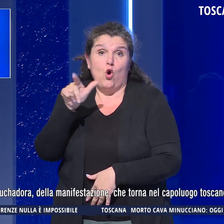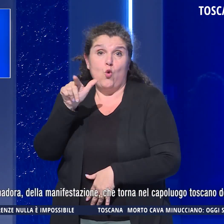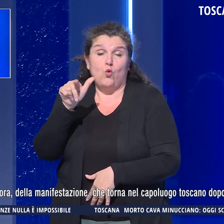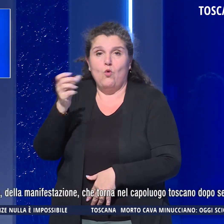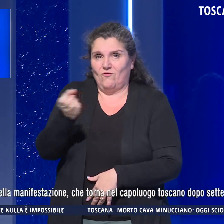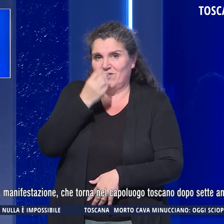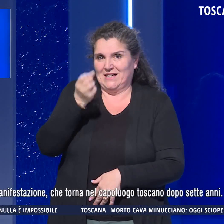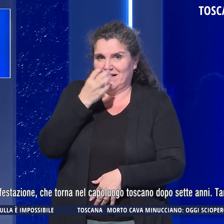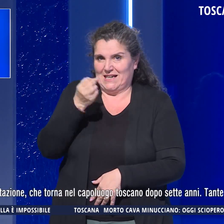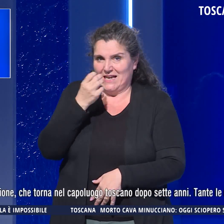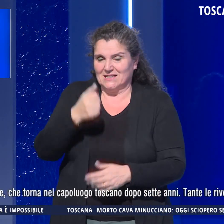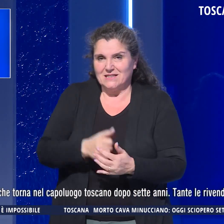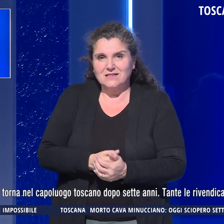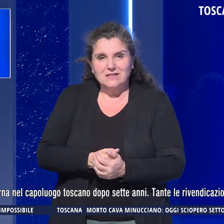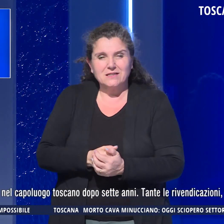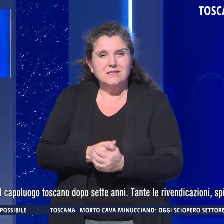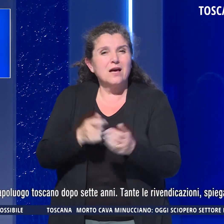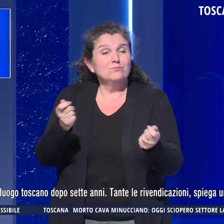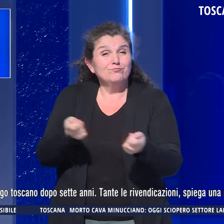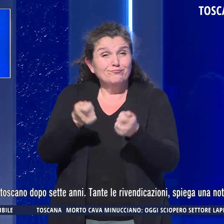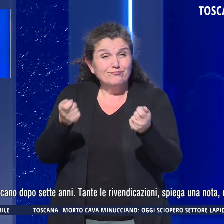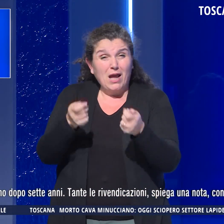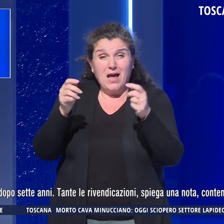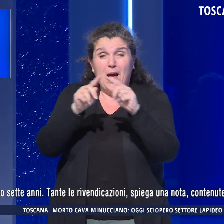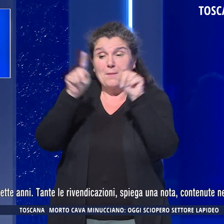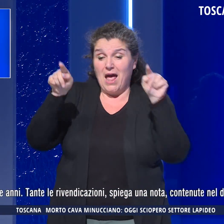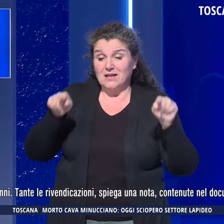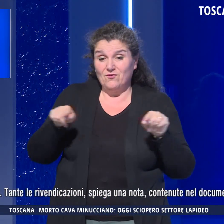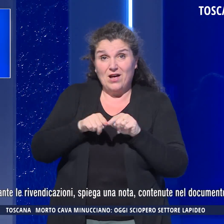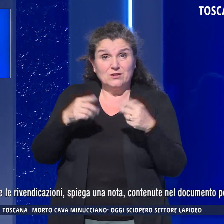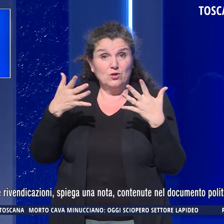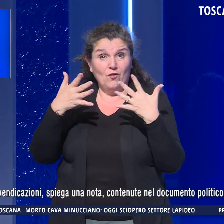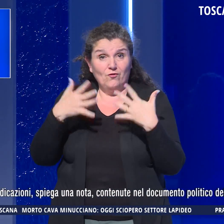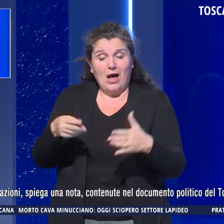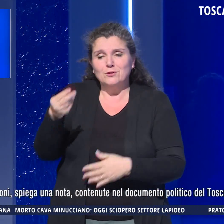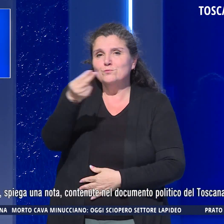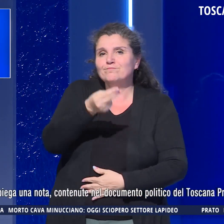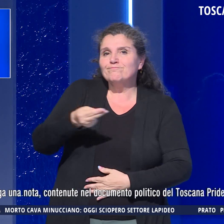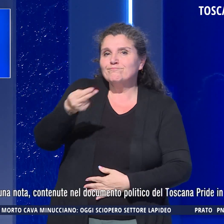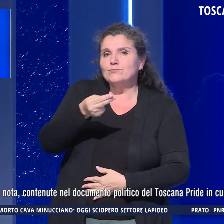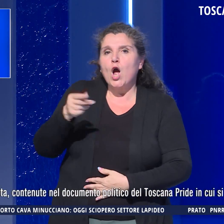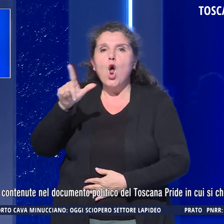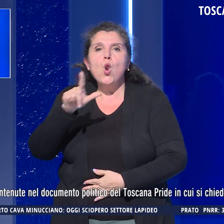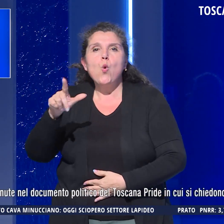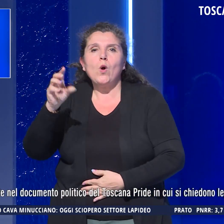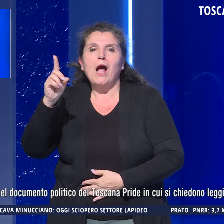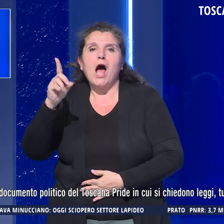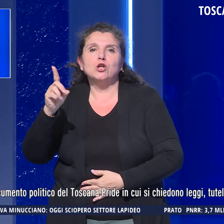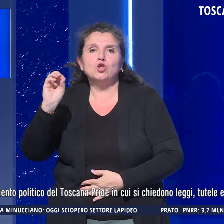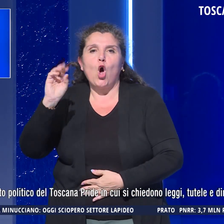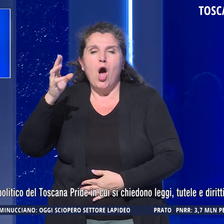Firenze. Lanciato il manifesto realizzato dall'illustratrice Luca Dora della